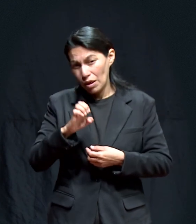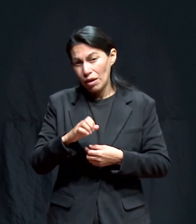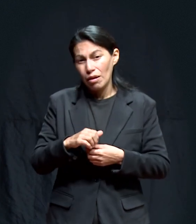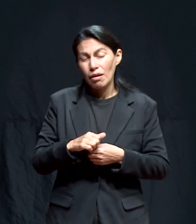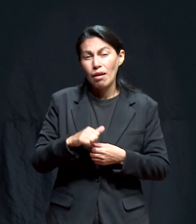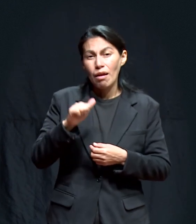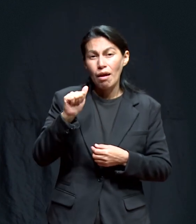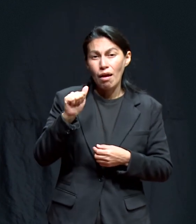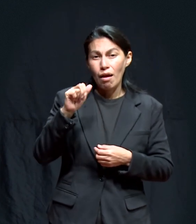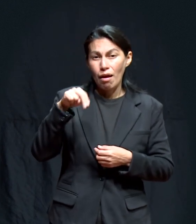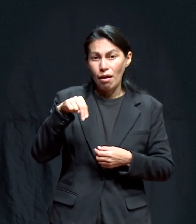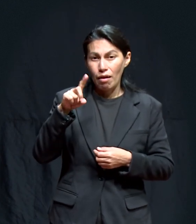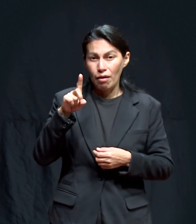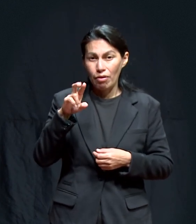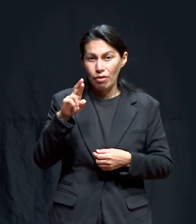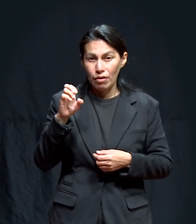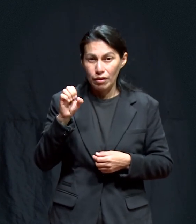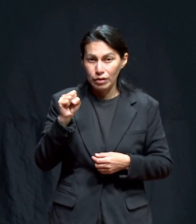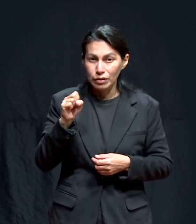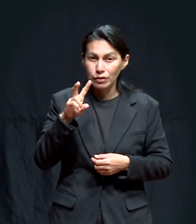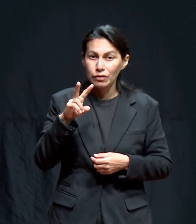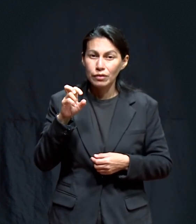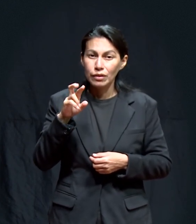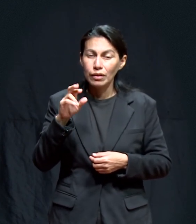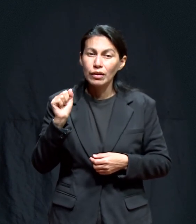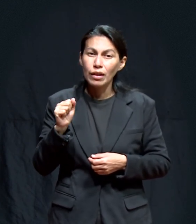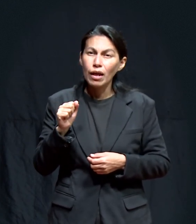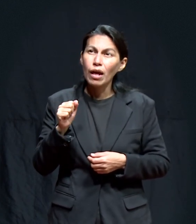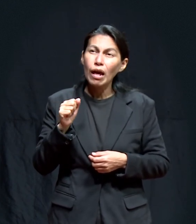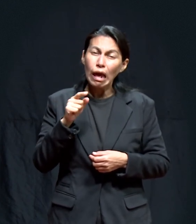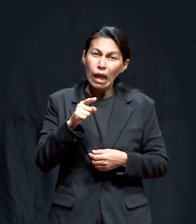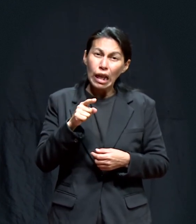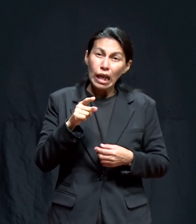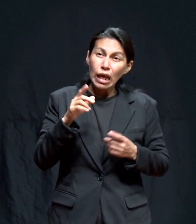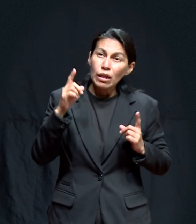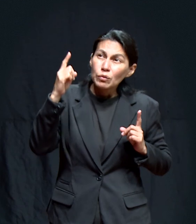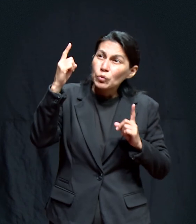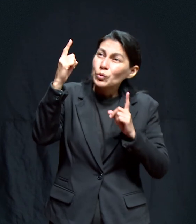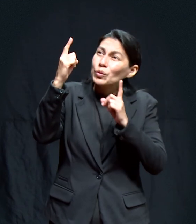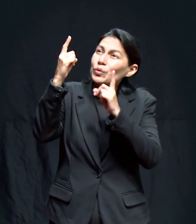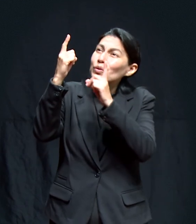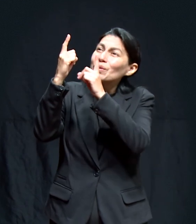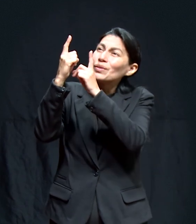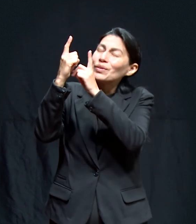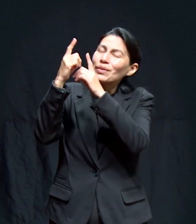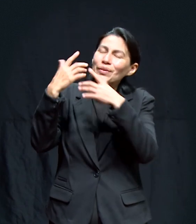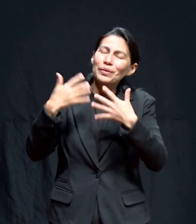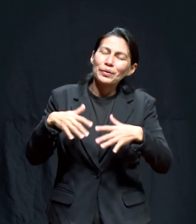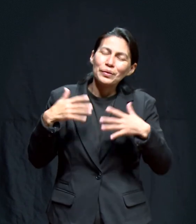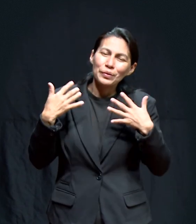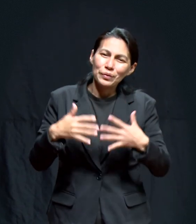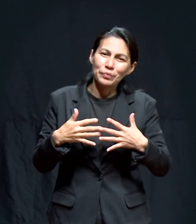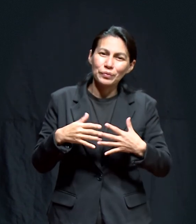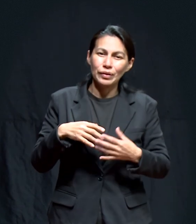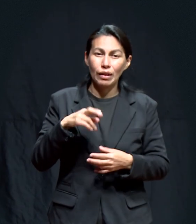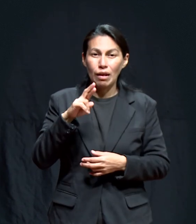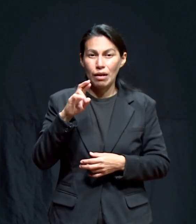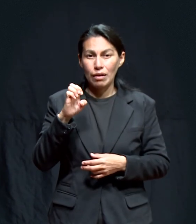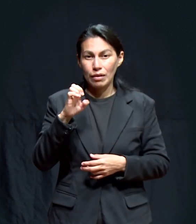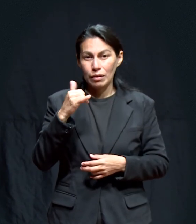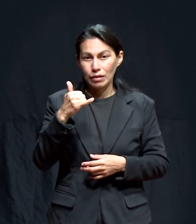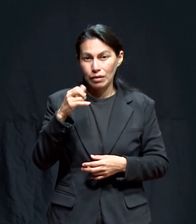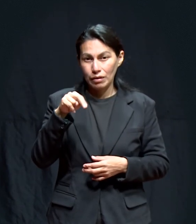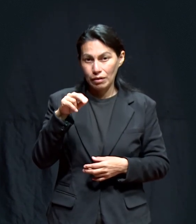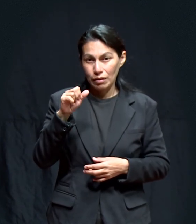Por Andrés Vera Y su vida espiritual Que él pueda tener Un encuentro Con Jesús Y por la salud De Reinaldo